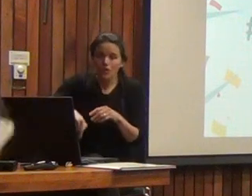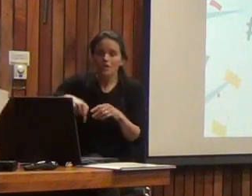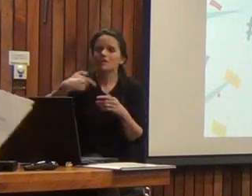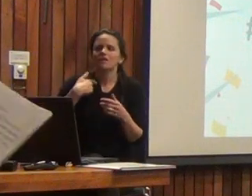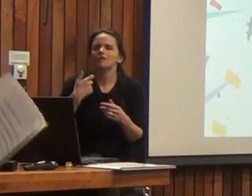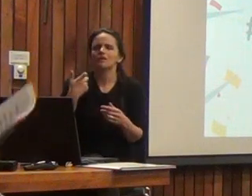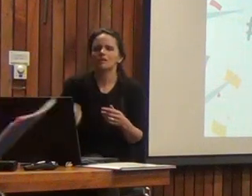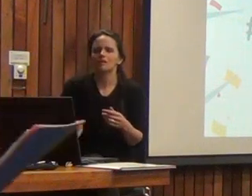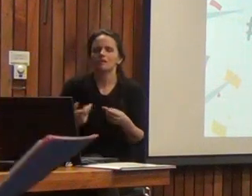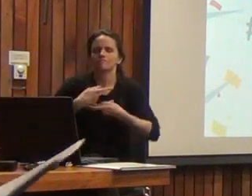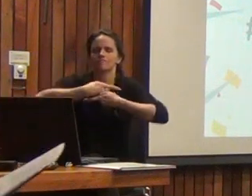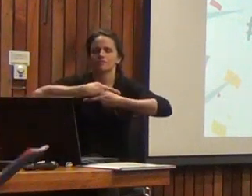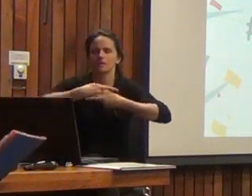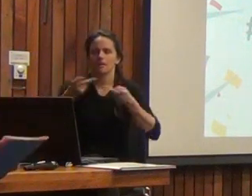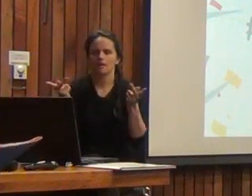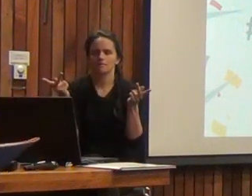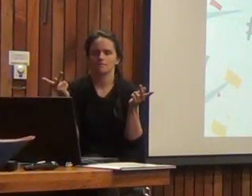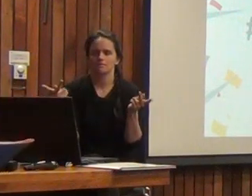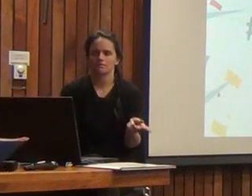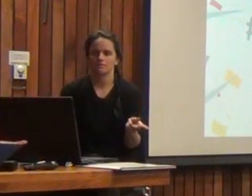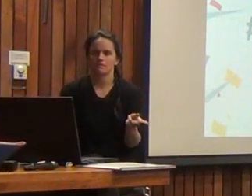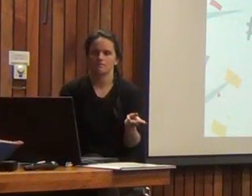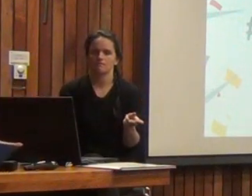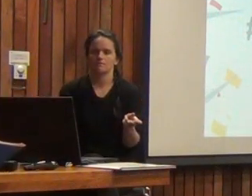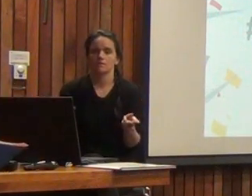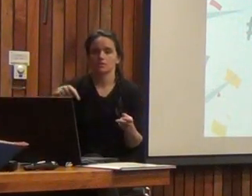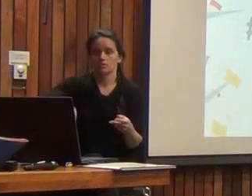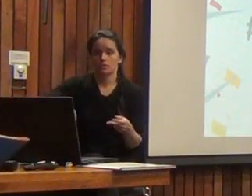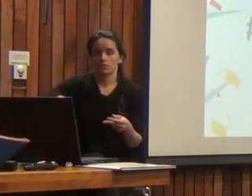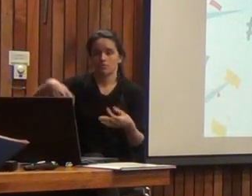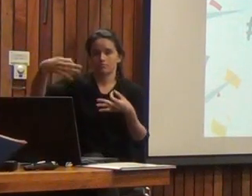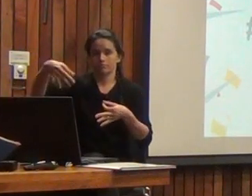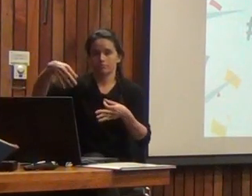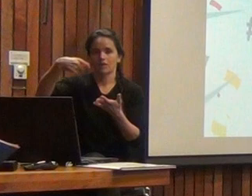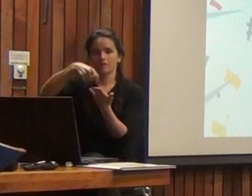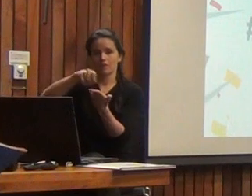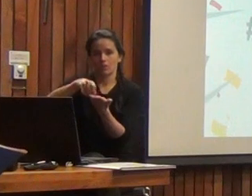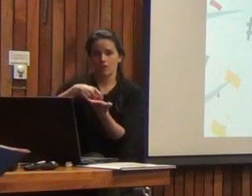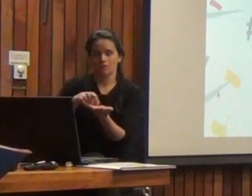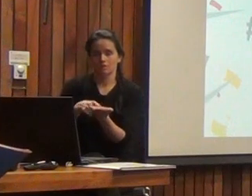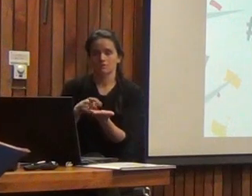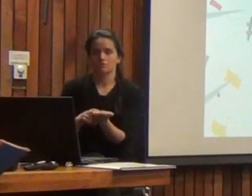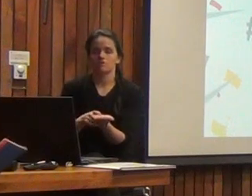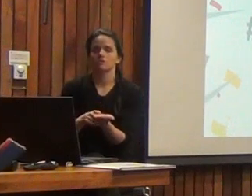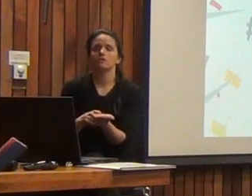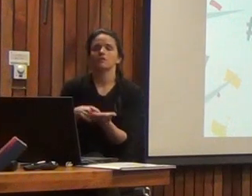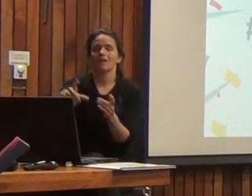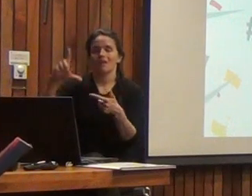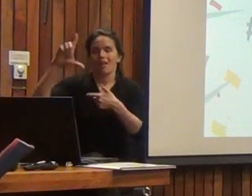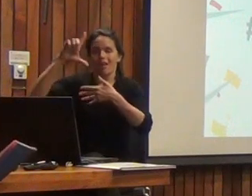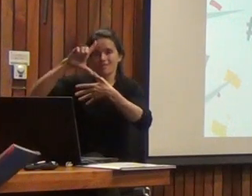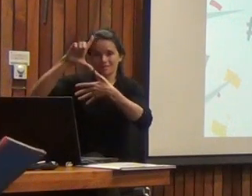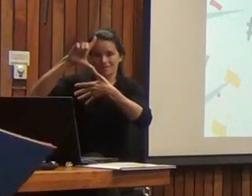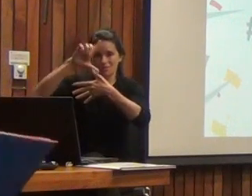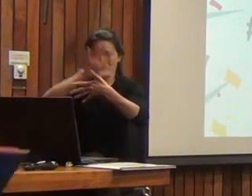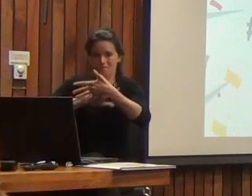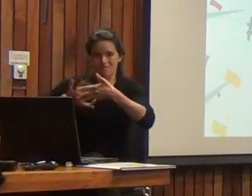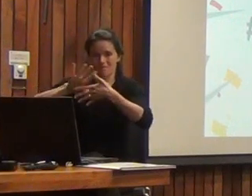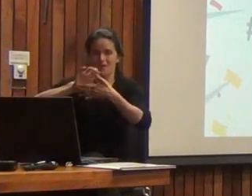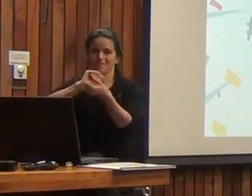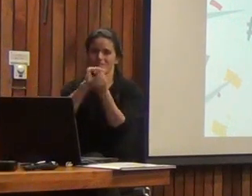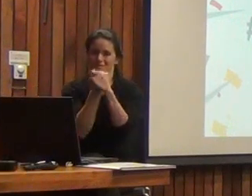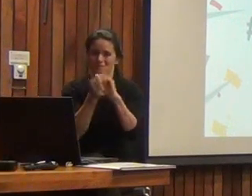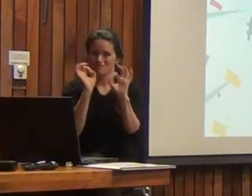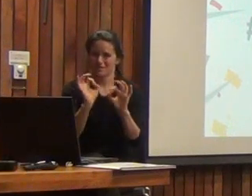es precisamente el lanzamiento de este test en esta versión latinoamericana, en esta versión de adaptación